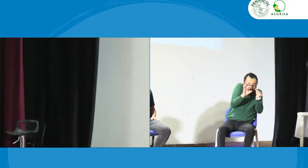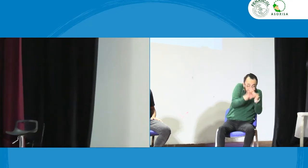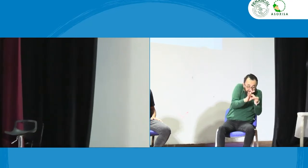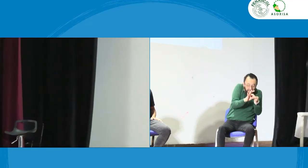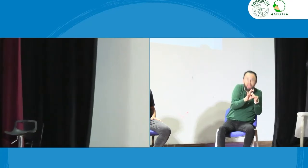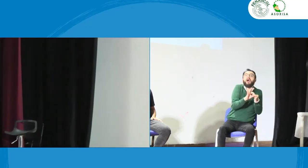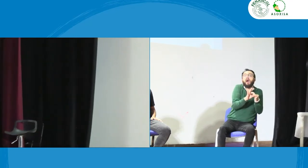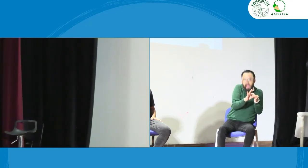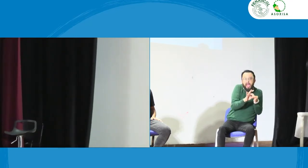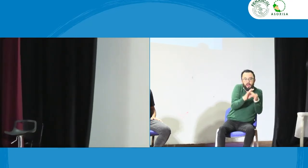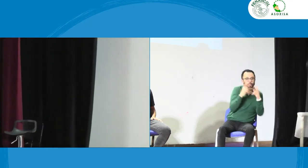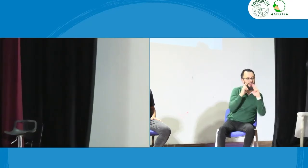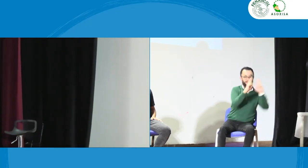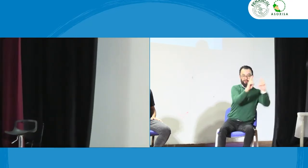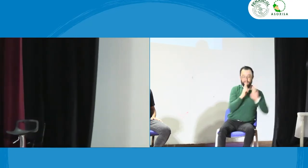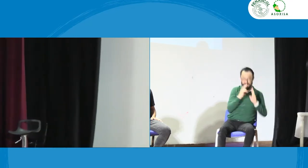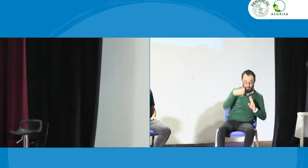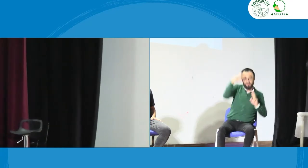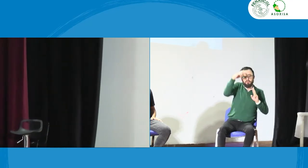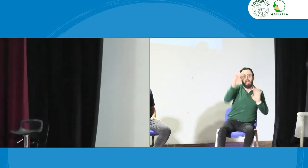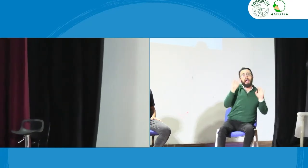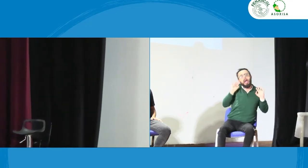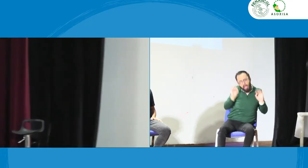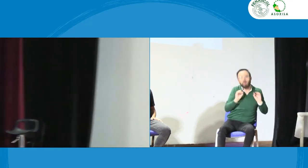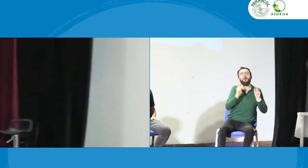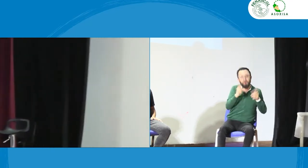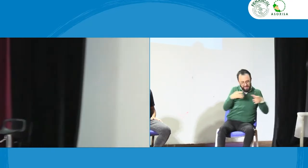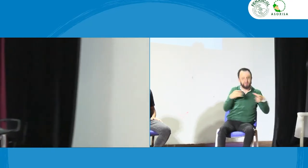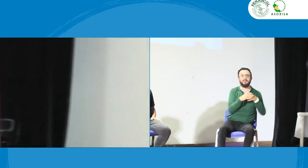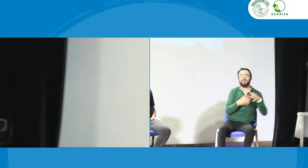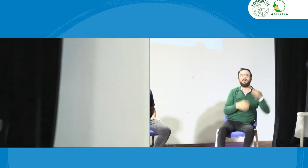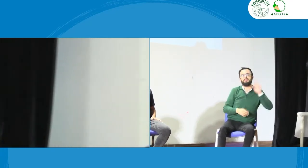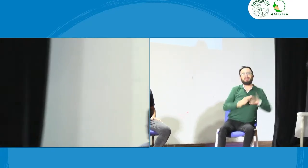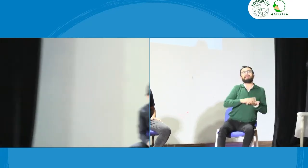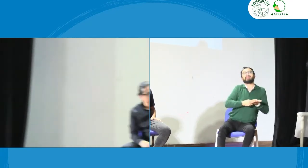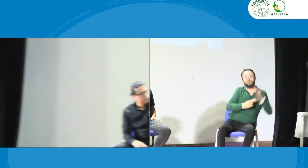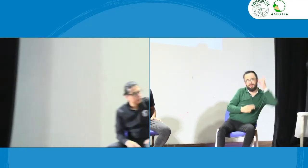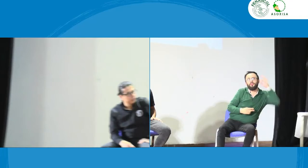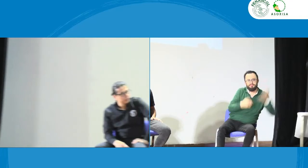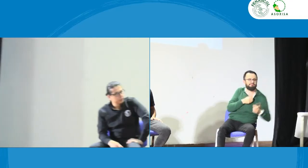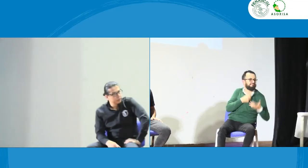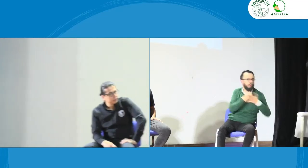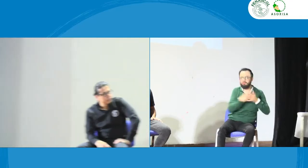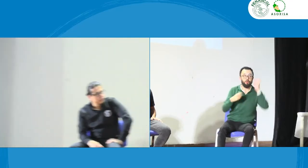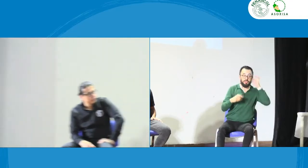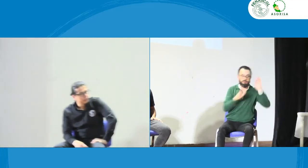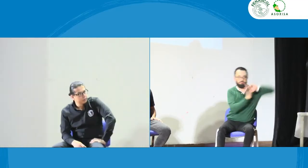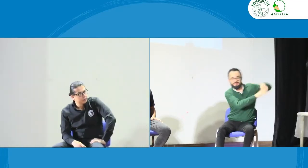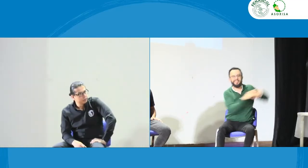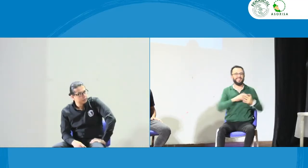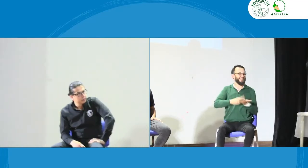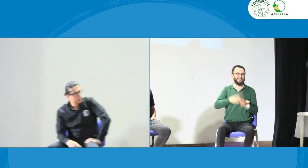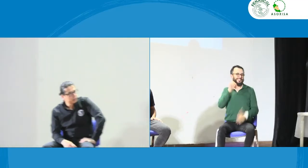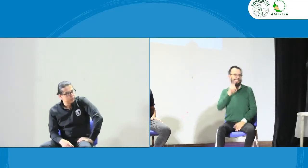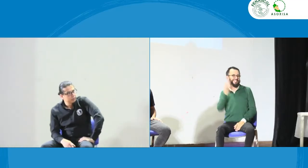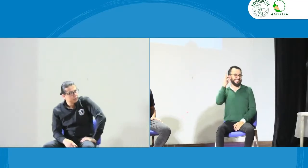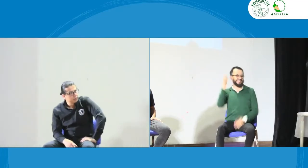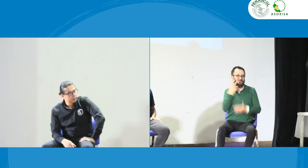profesional ese intérprete pues tiene ese reconocimiento profesional podría ser de FENASCOL y pues bueno uno está allí